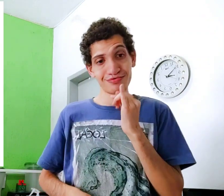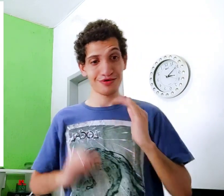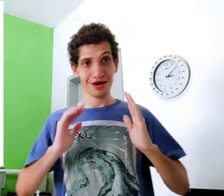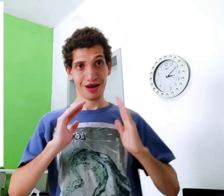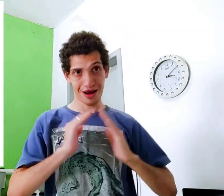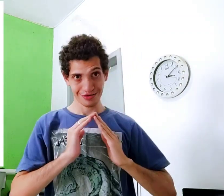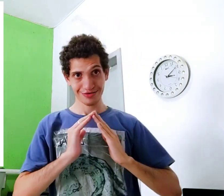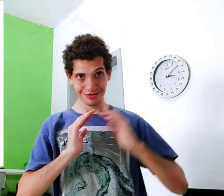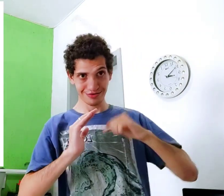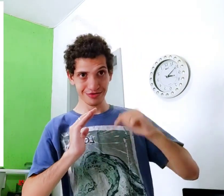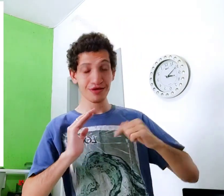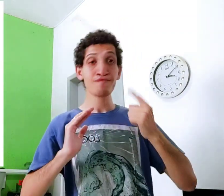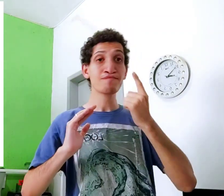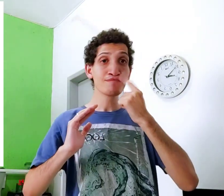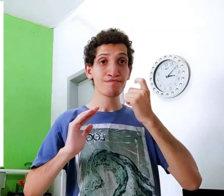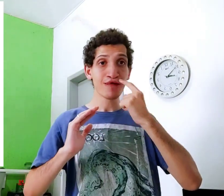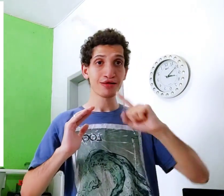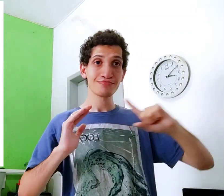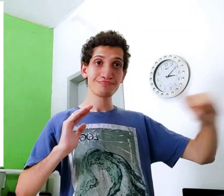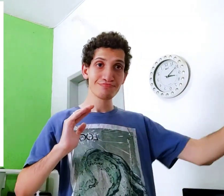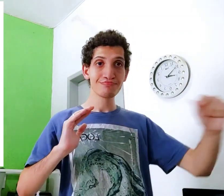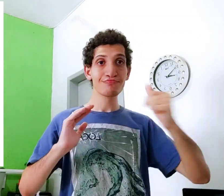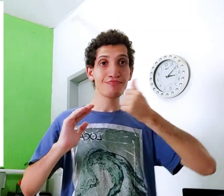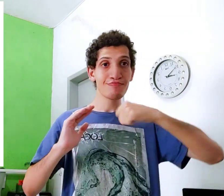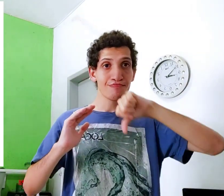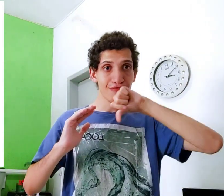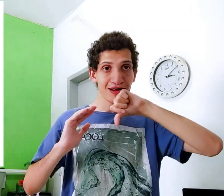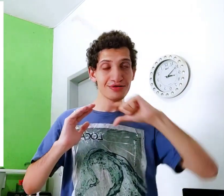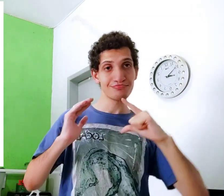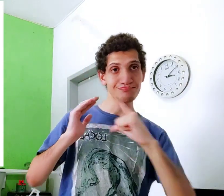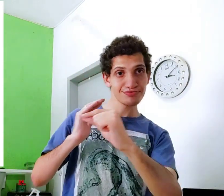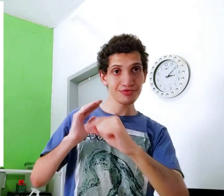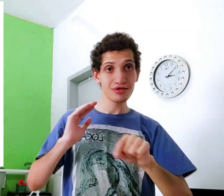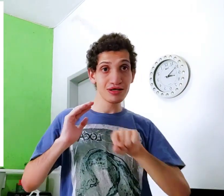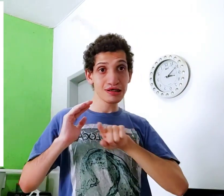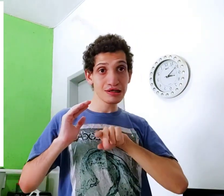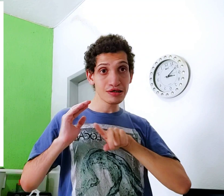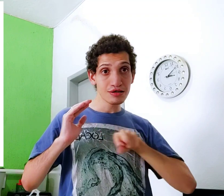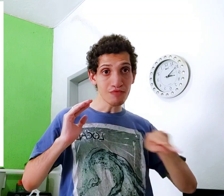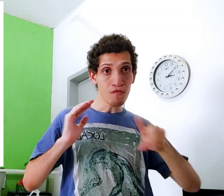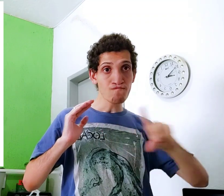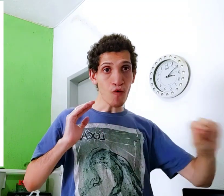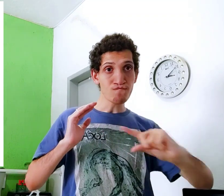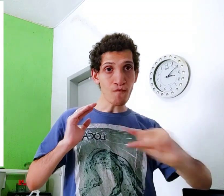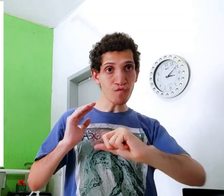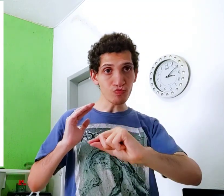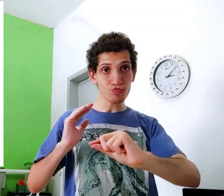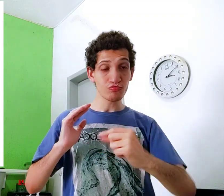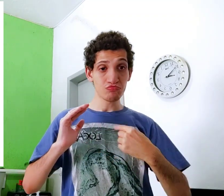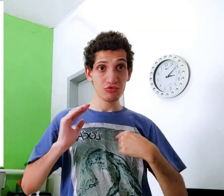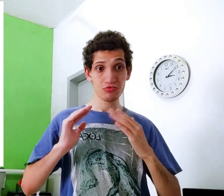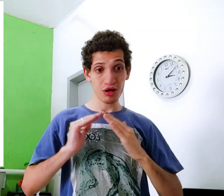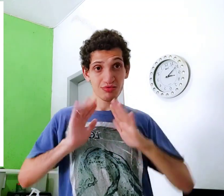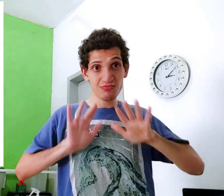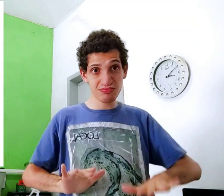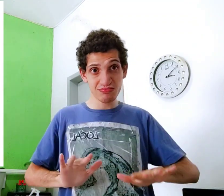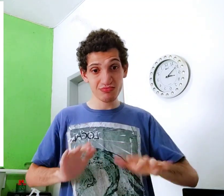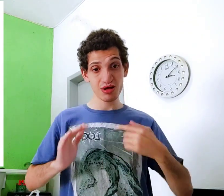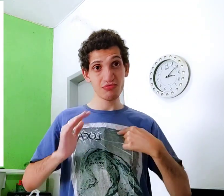sozinho. A frase é asa, e o papai saiu, mamãe saiu, os irmãos saíram todos, eu